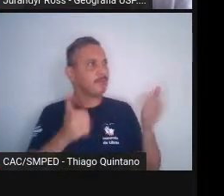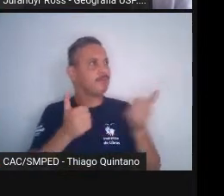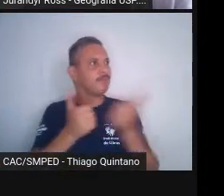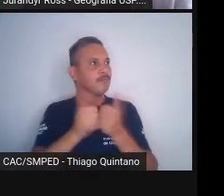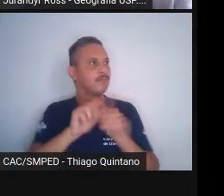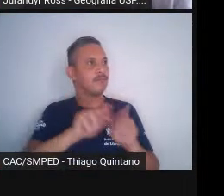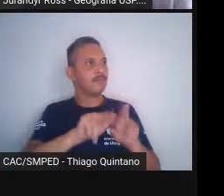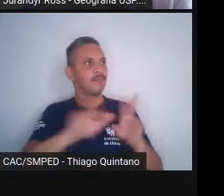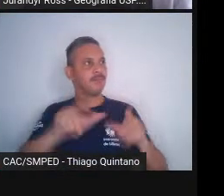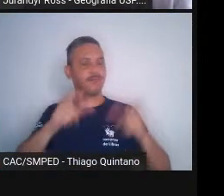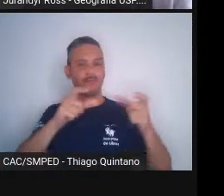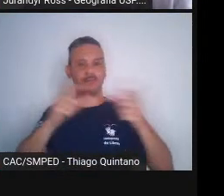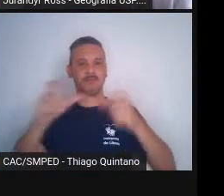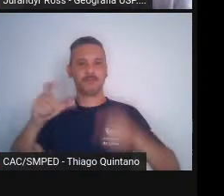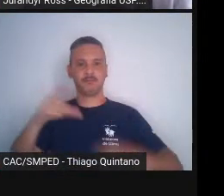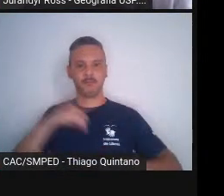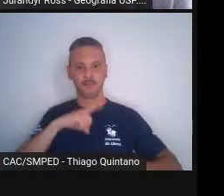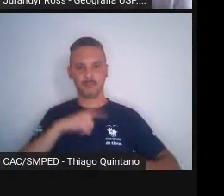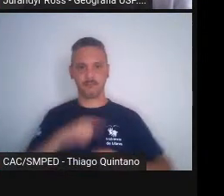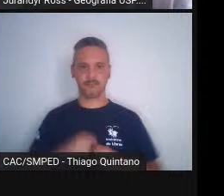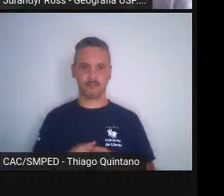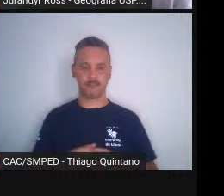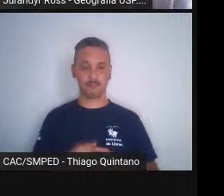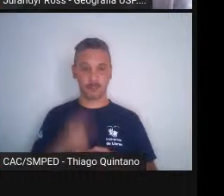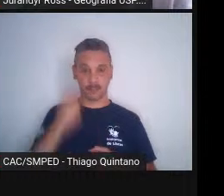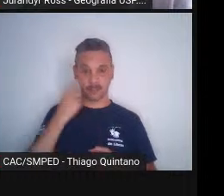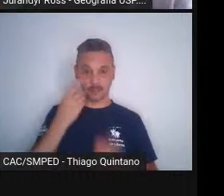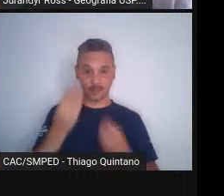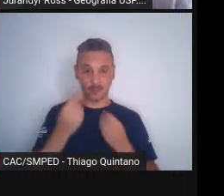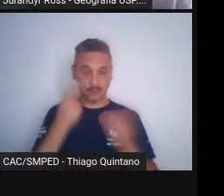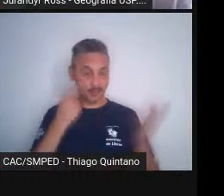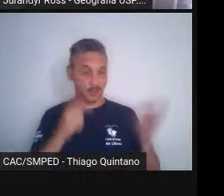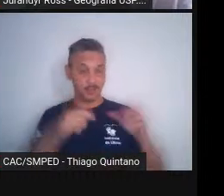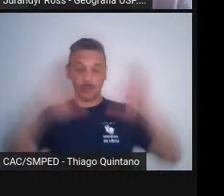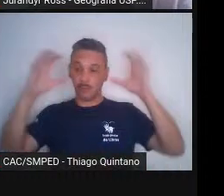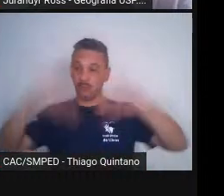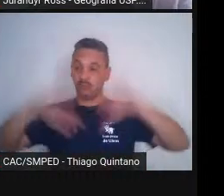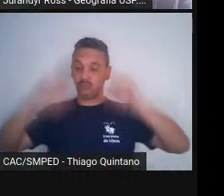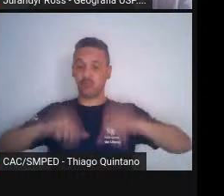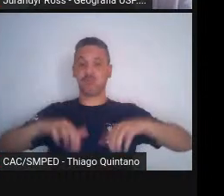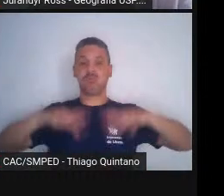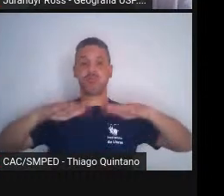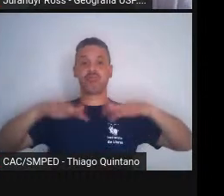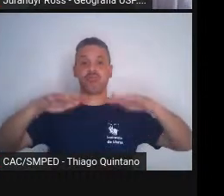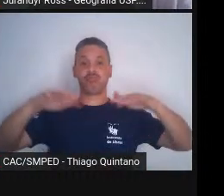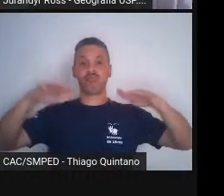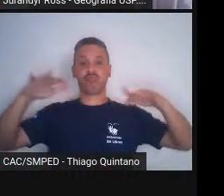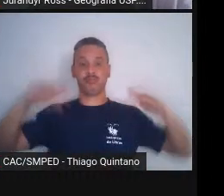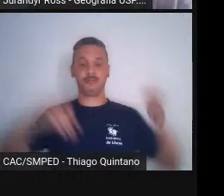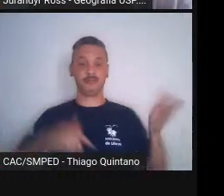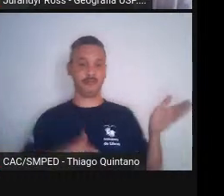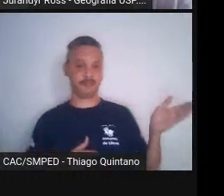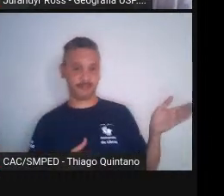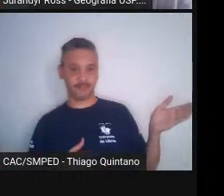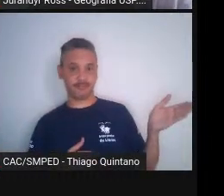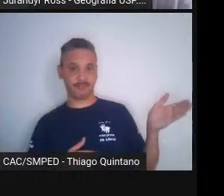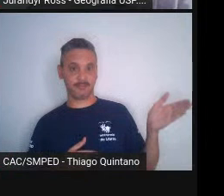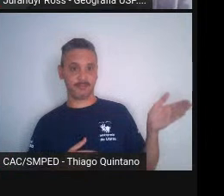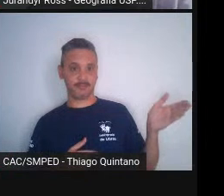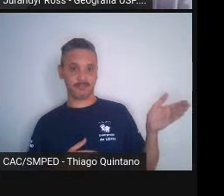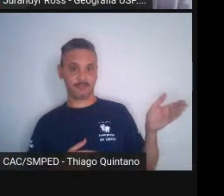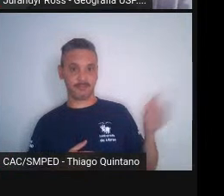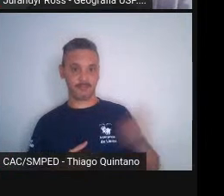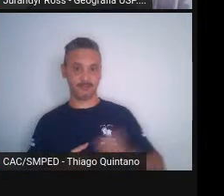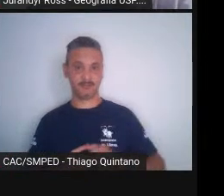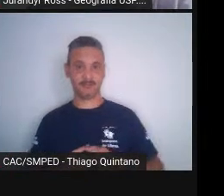Tietê, aqui, olha como ficava quando chovia muito e olha como fazem para se livrarem das inundações.